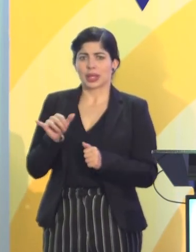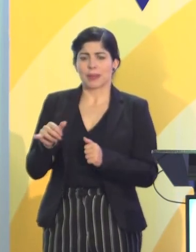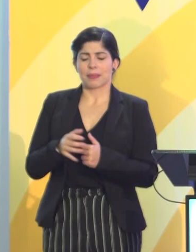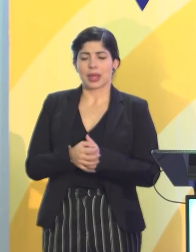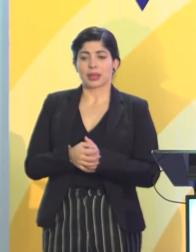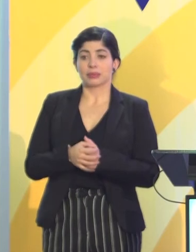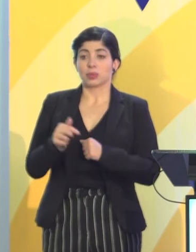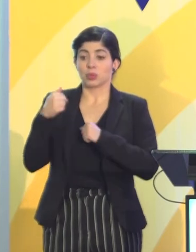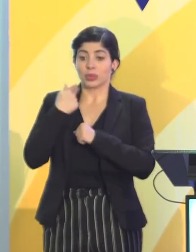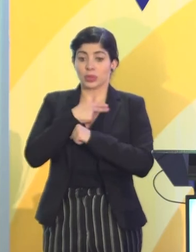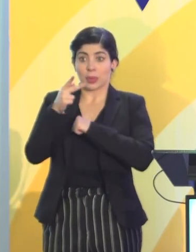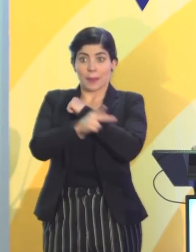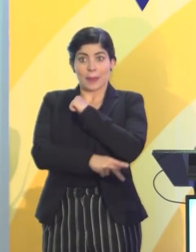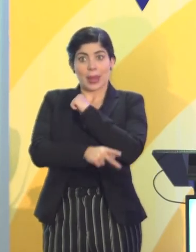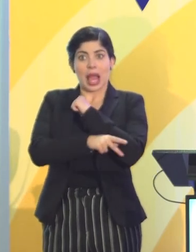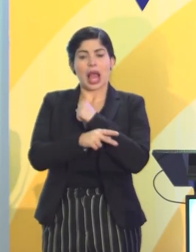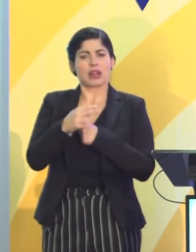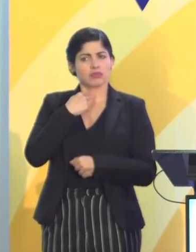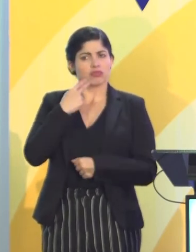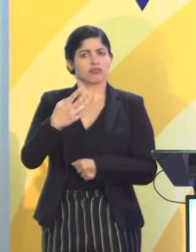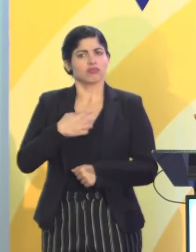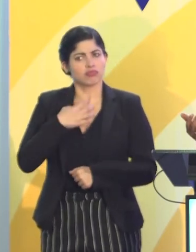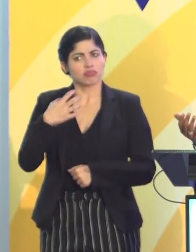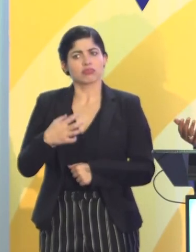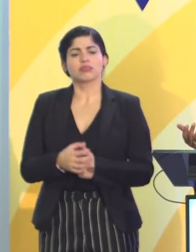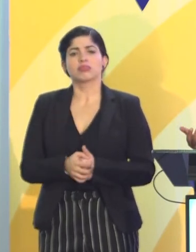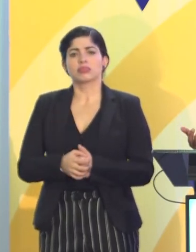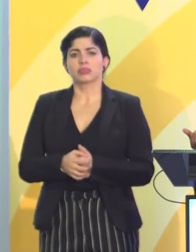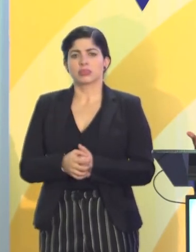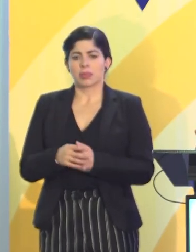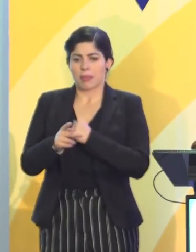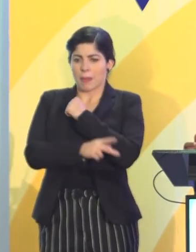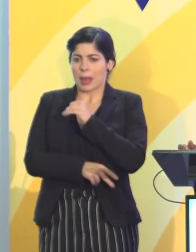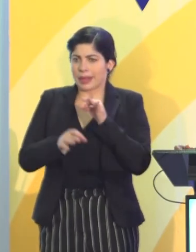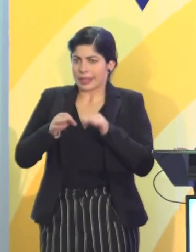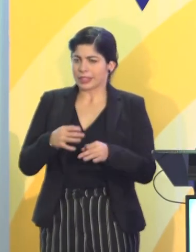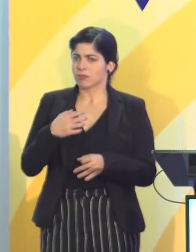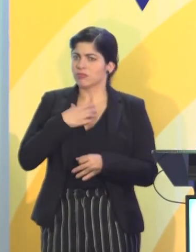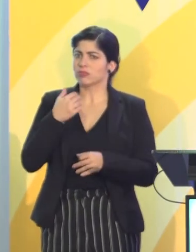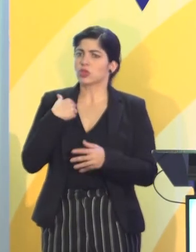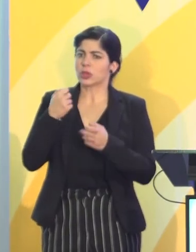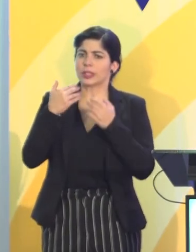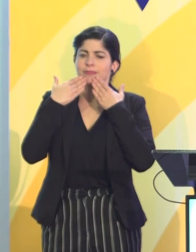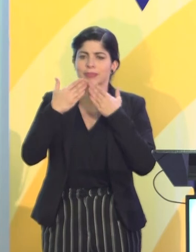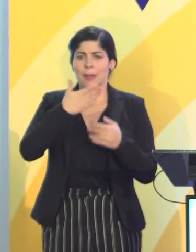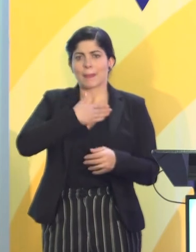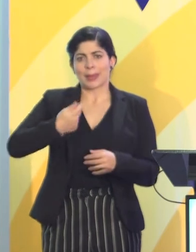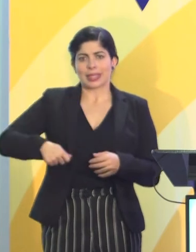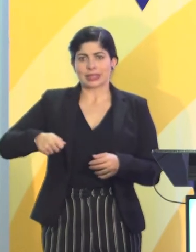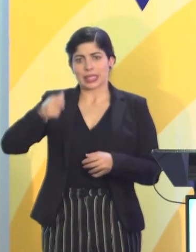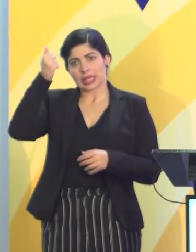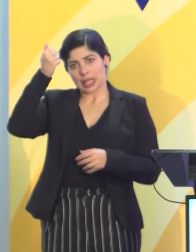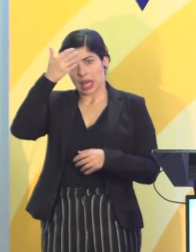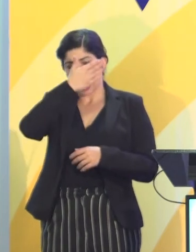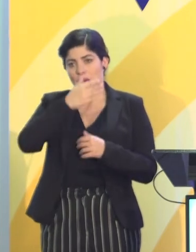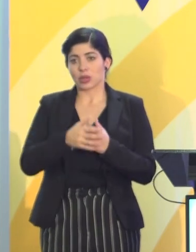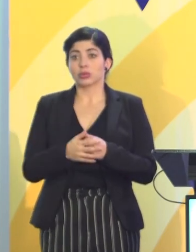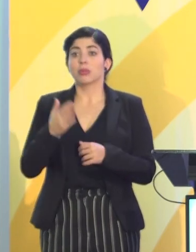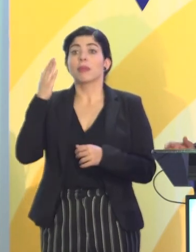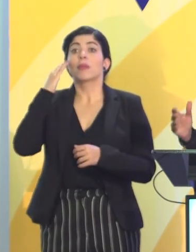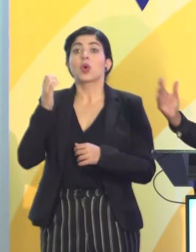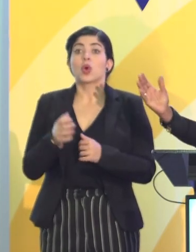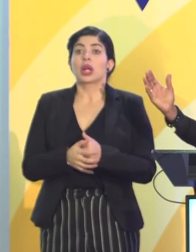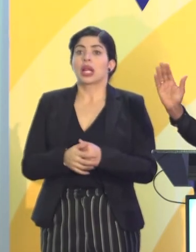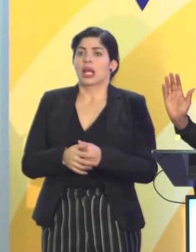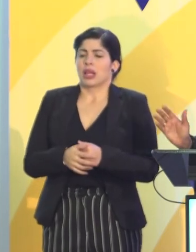Nuestro país ha decidido levantar la voz, ha decidido levantar la voz y yo quiero agradecer al presidente Carlos Alvarado, porque